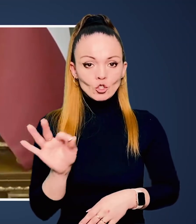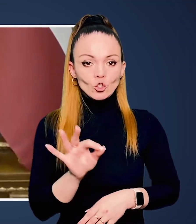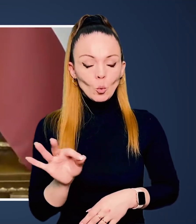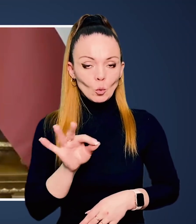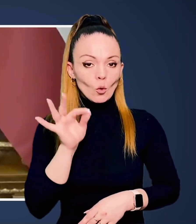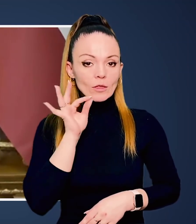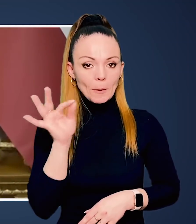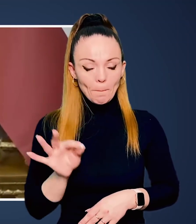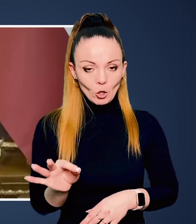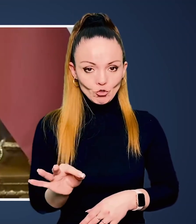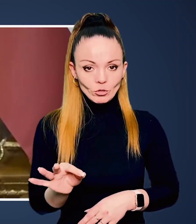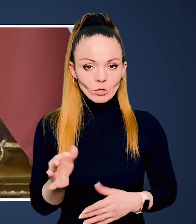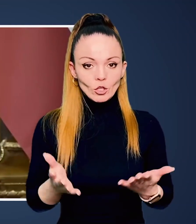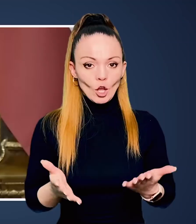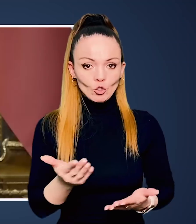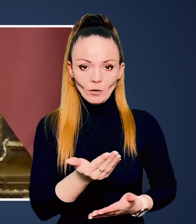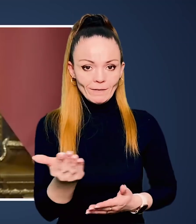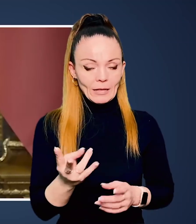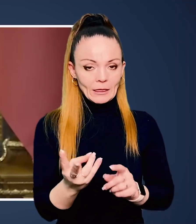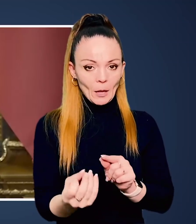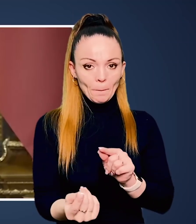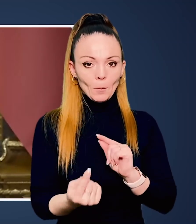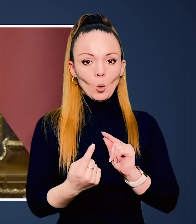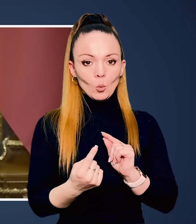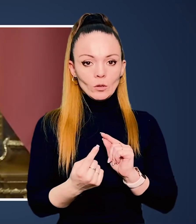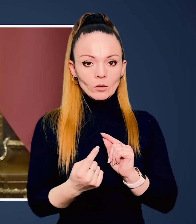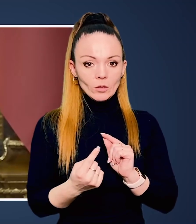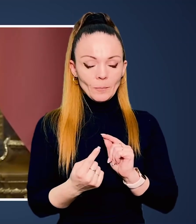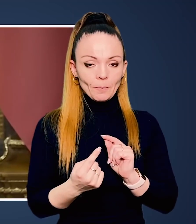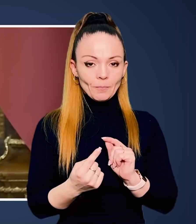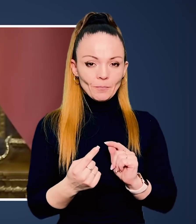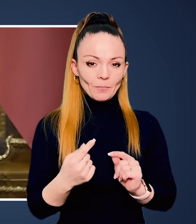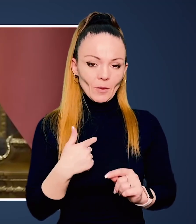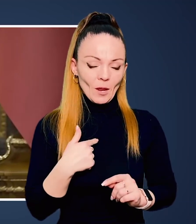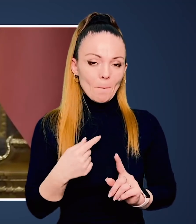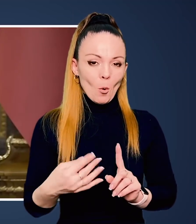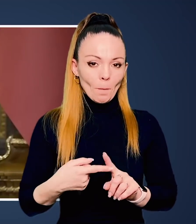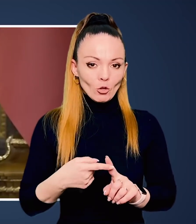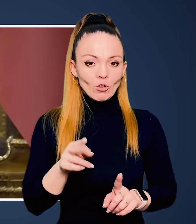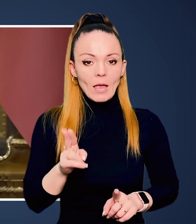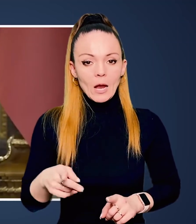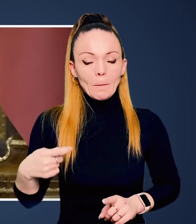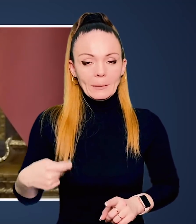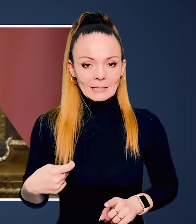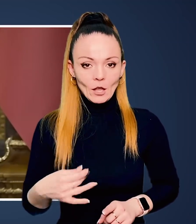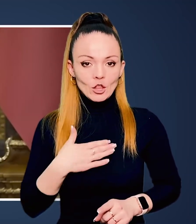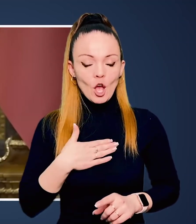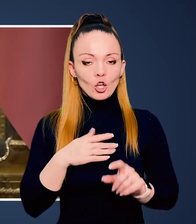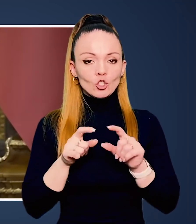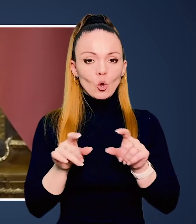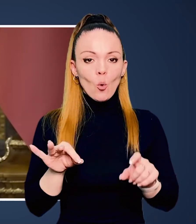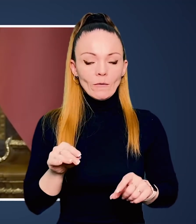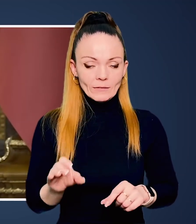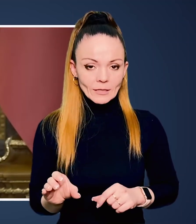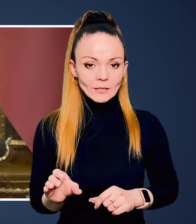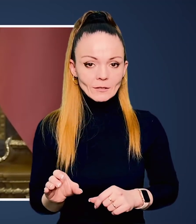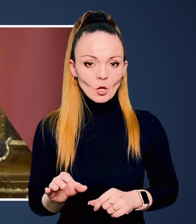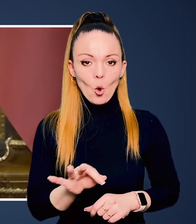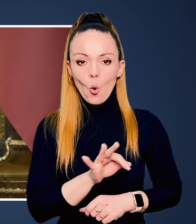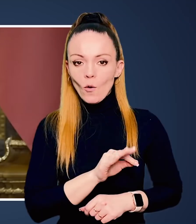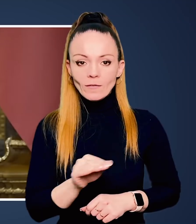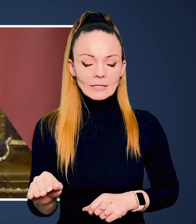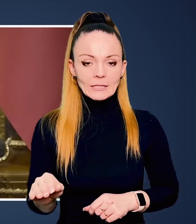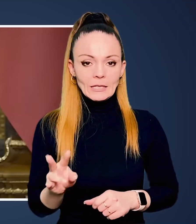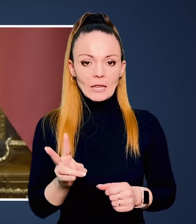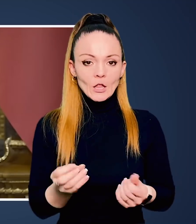Перша частина щодо Німеччини. Якщо ви не проти, по-перше я як президент і